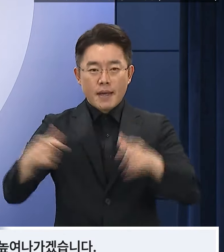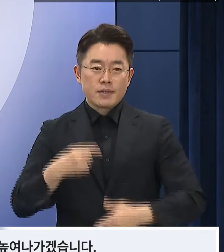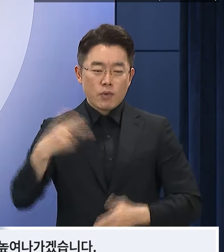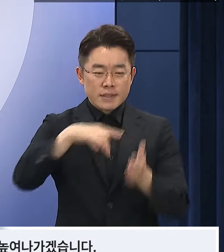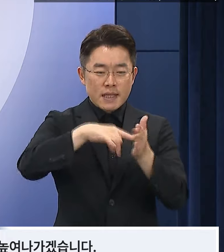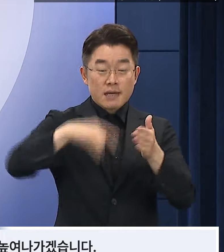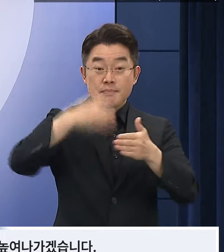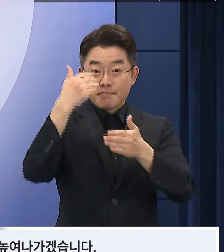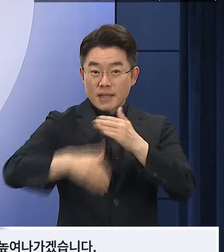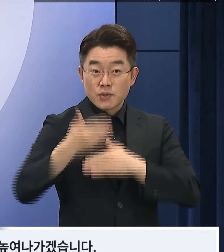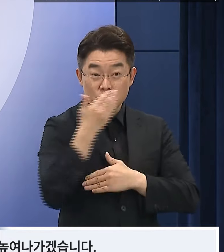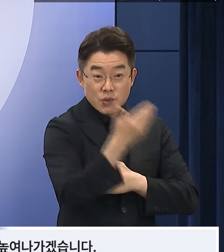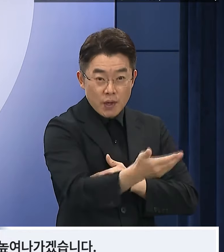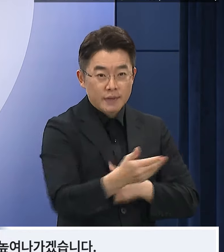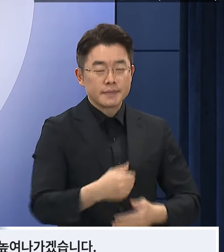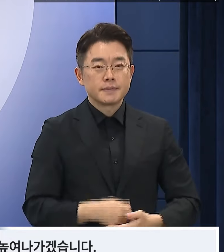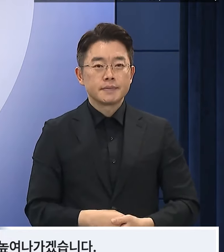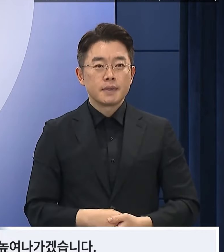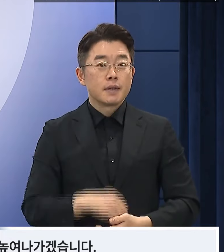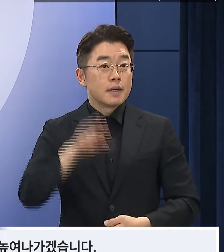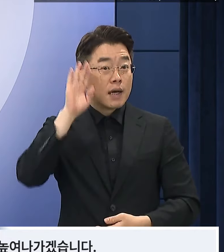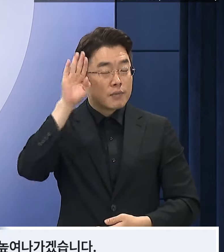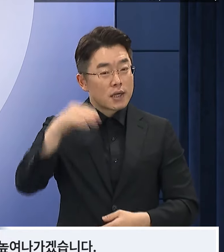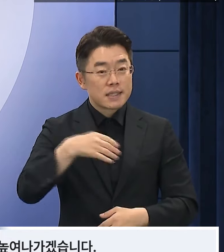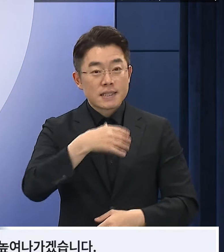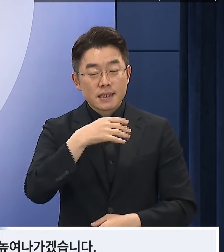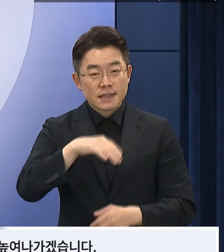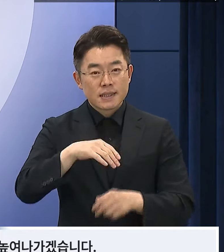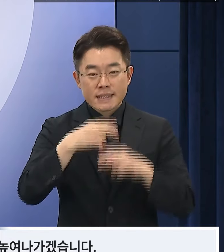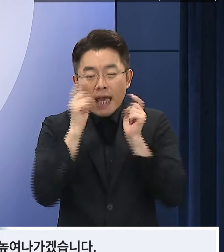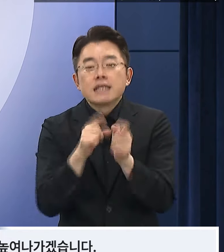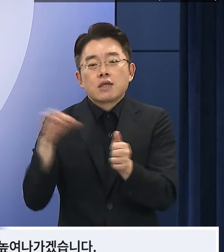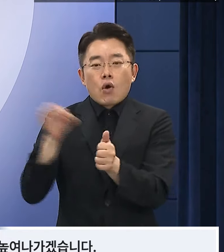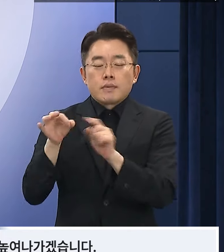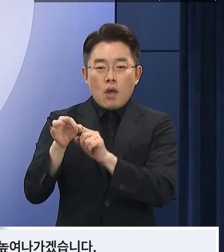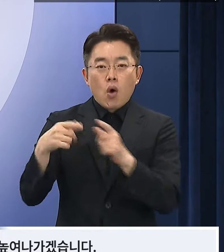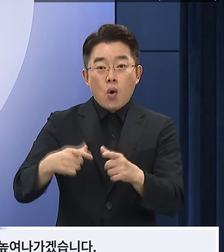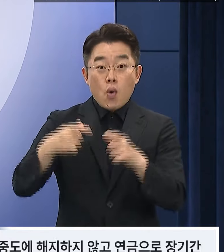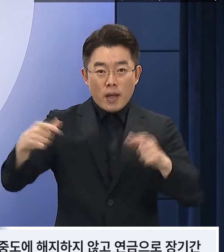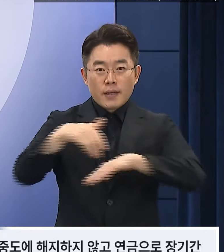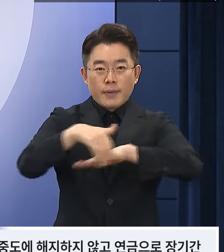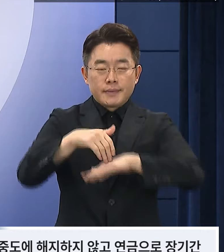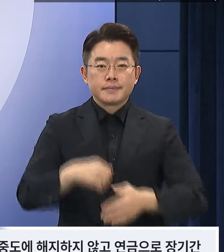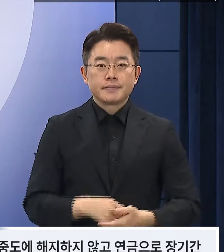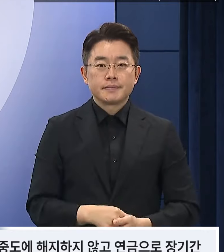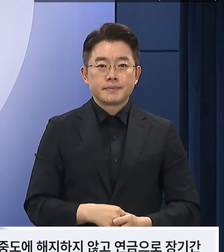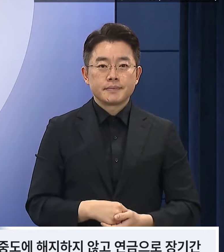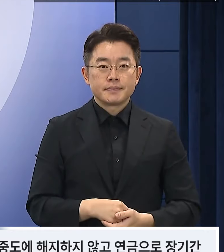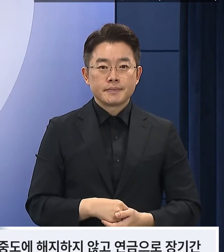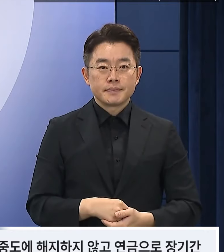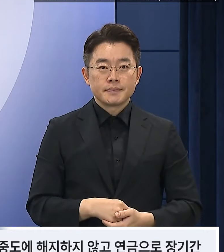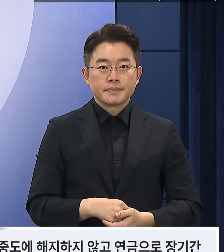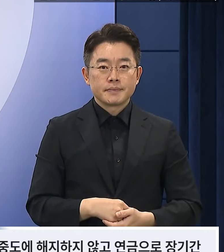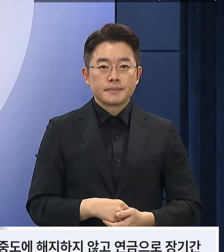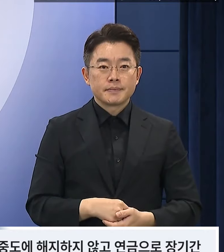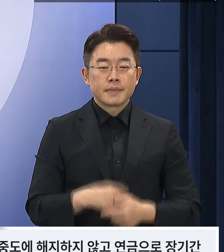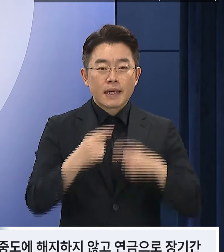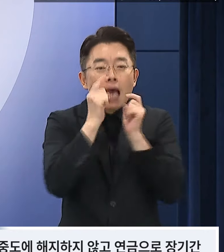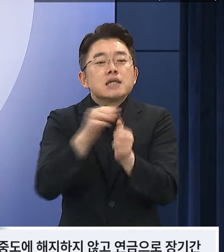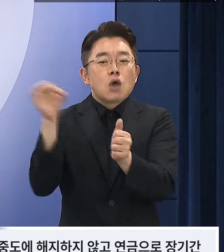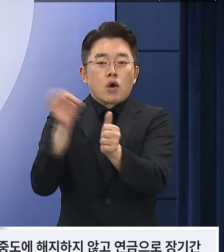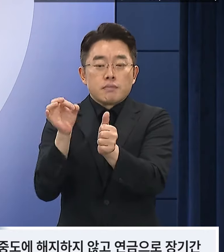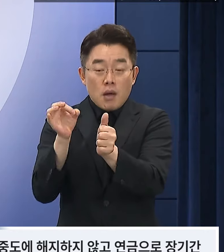혜택 등 인센티브를 확대하여 연금화 비율을 높여 나가겠습니다. 투자기관관 경쟁을